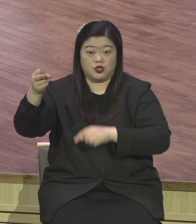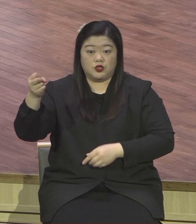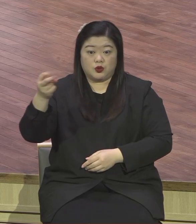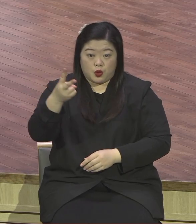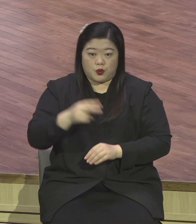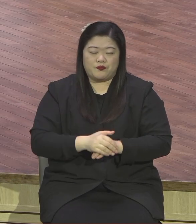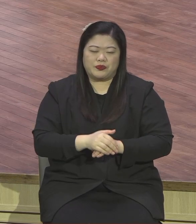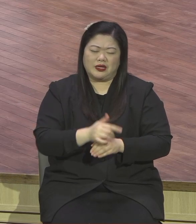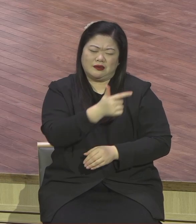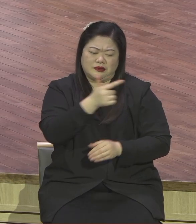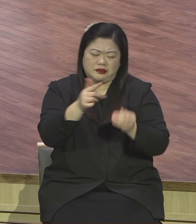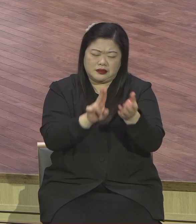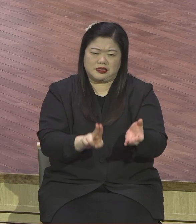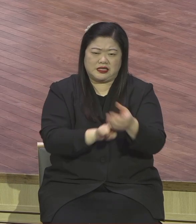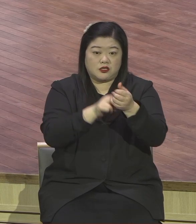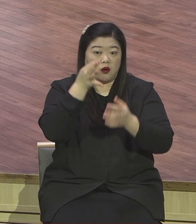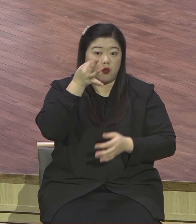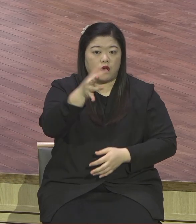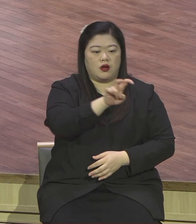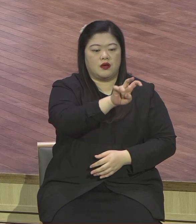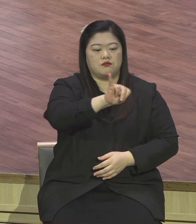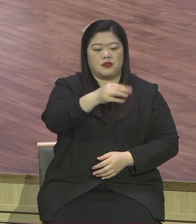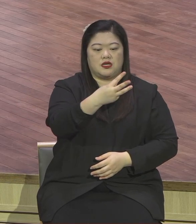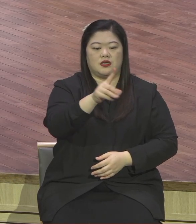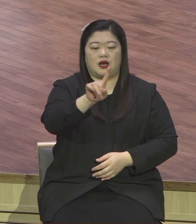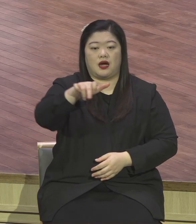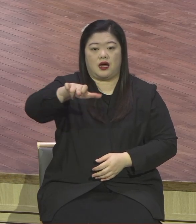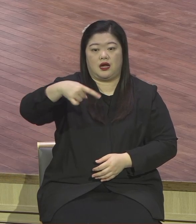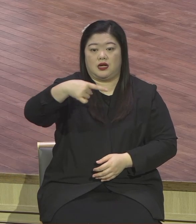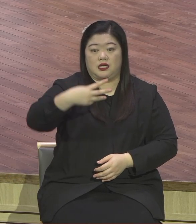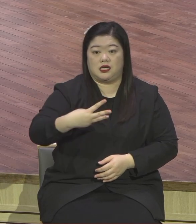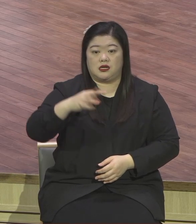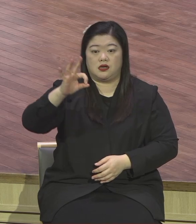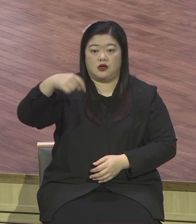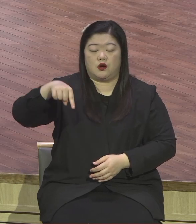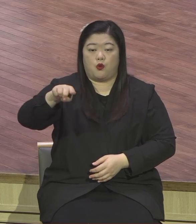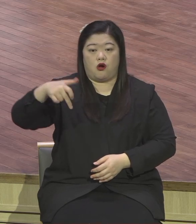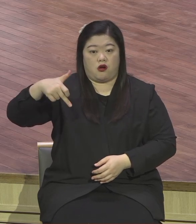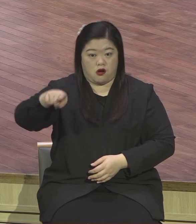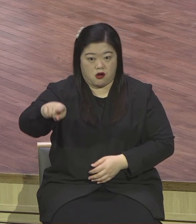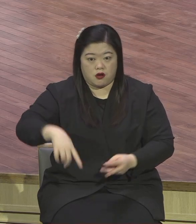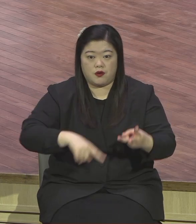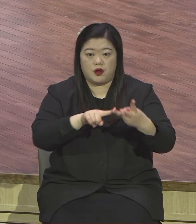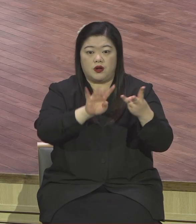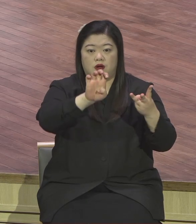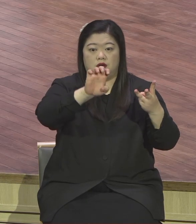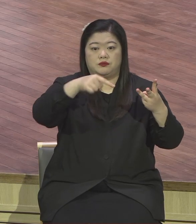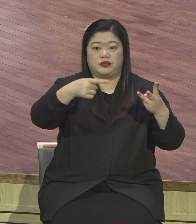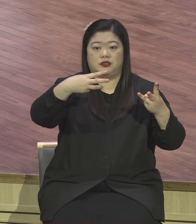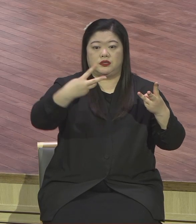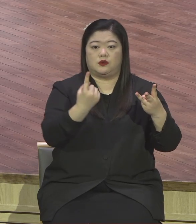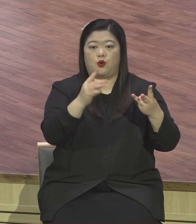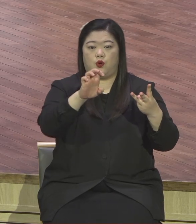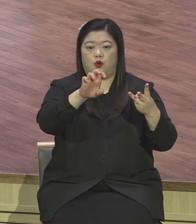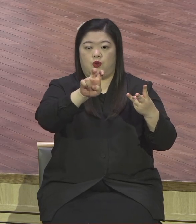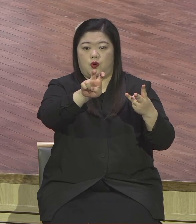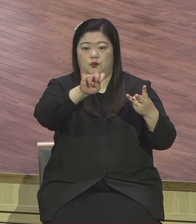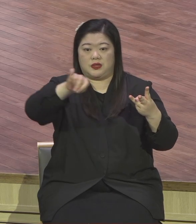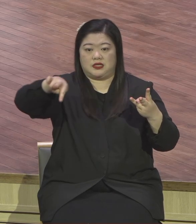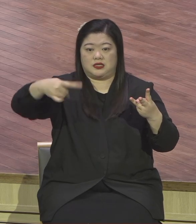약속을 반드시 지키시는 프라미스 키프 어둠 속에서 밝은